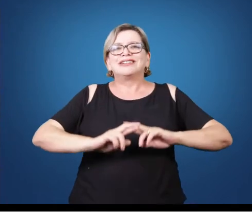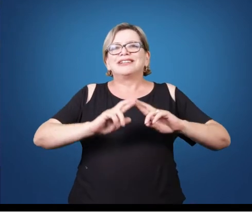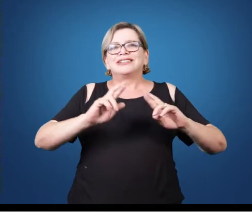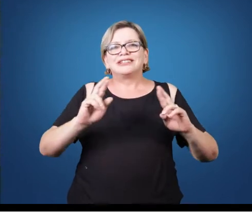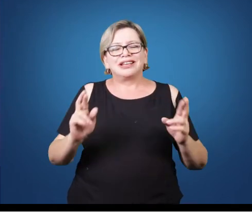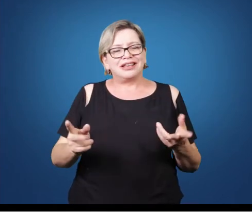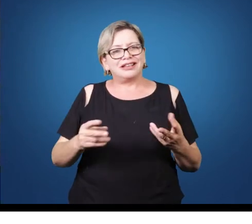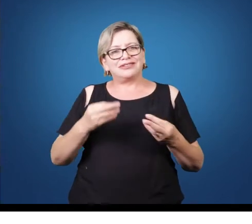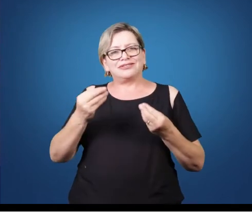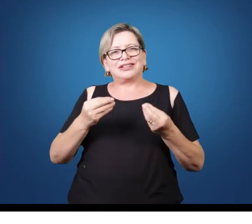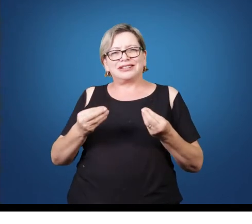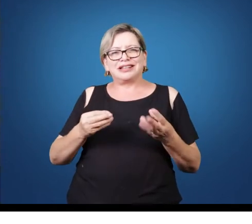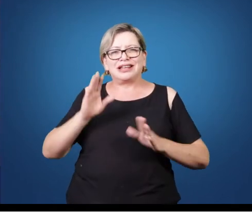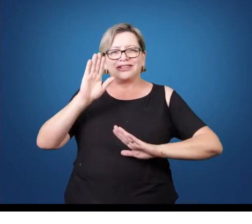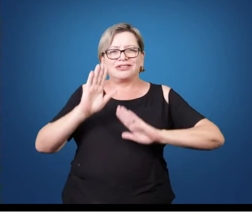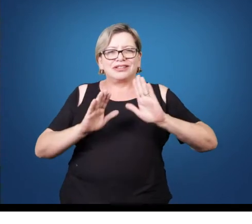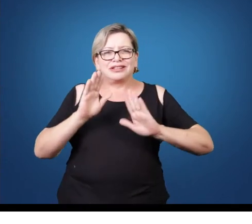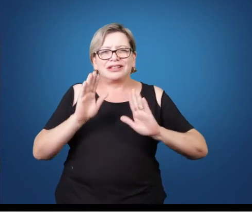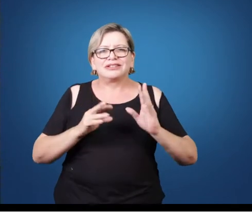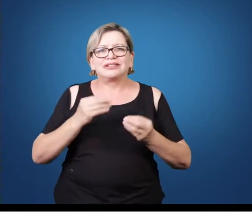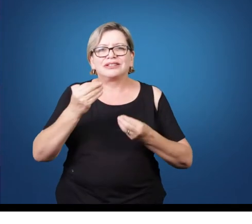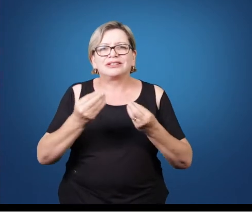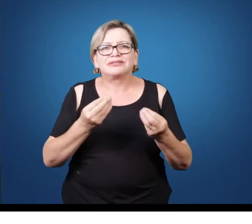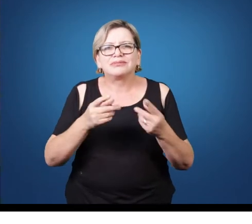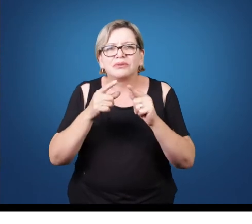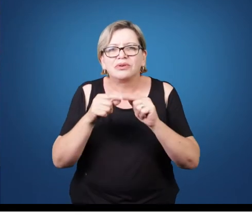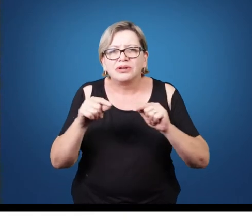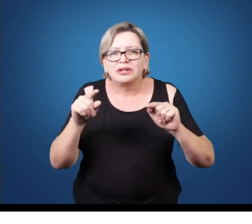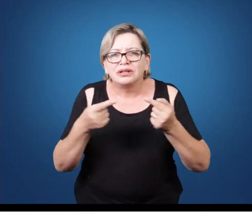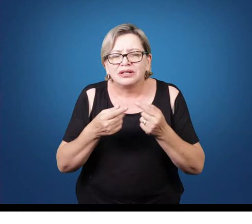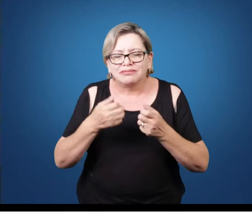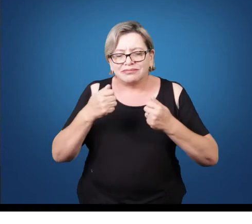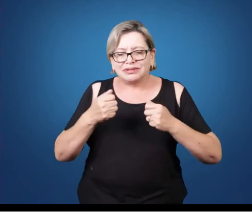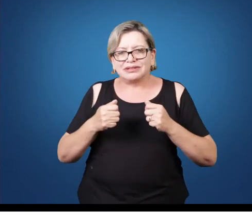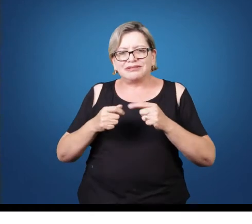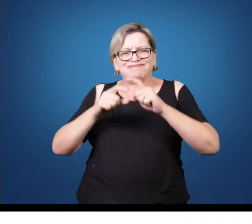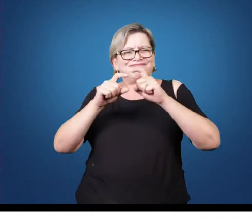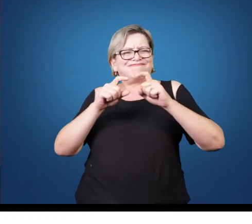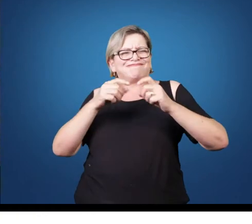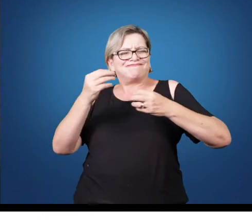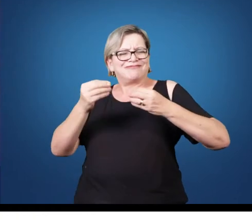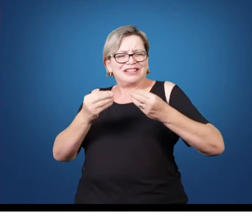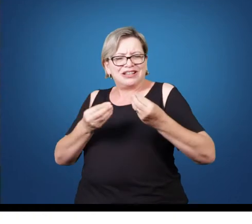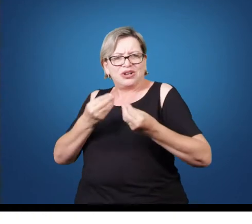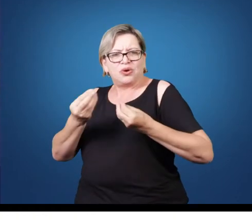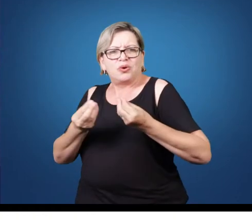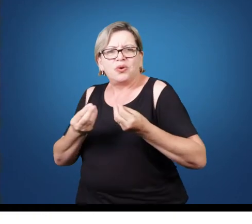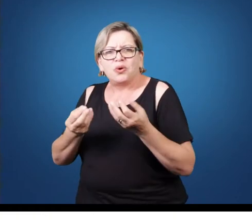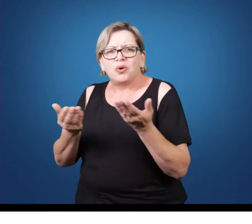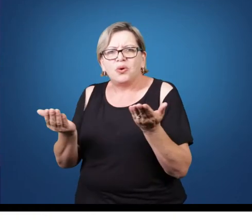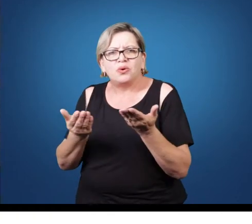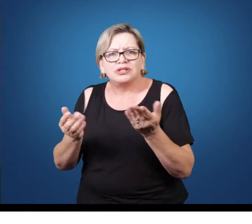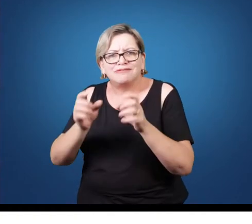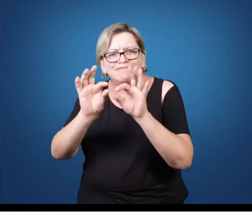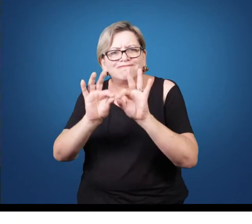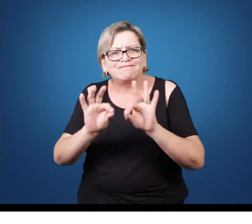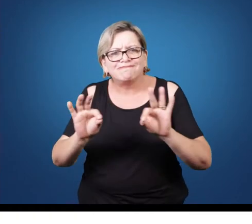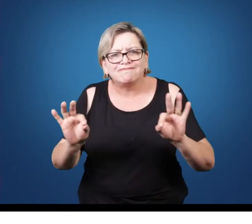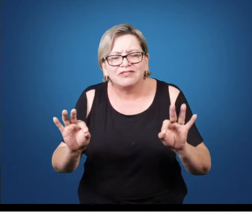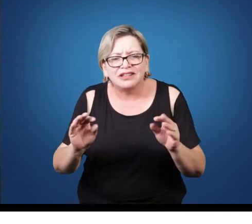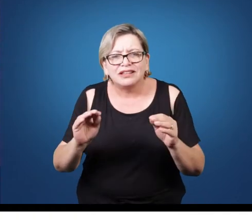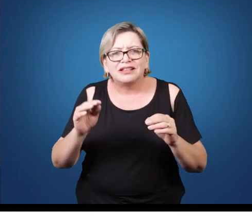geralmente enormes, as primeiras obras de Stockhausen precisam de máquinas gigantescas para fazer processos que hoje em dia você só precisa de um